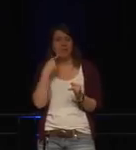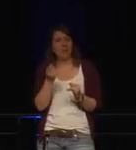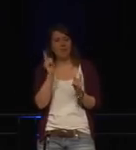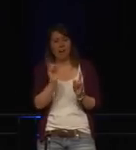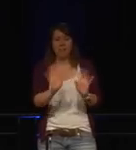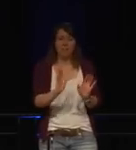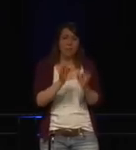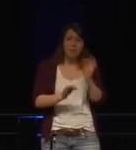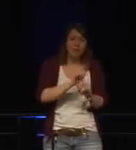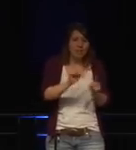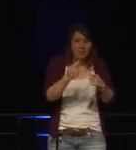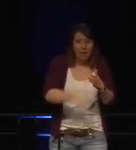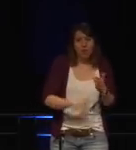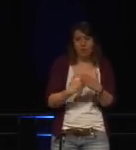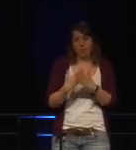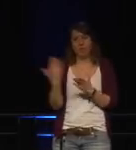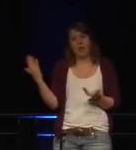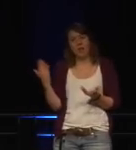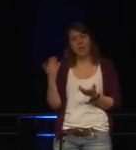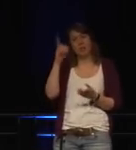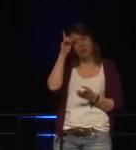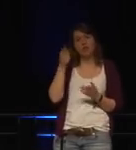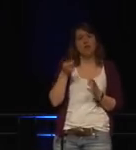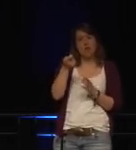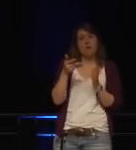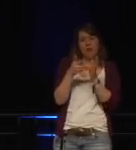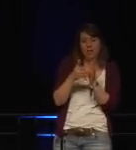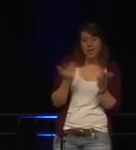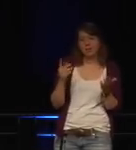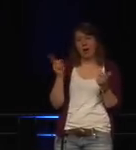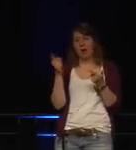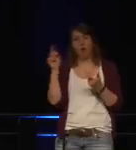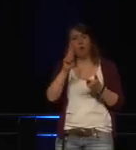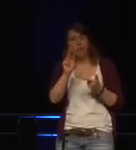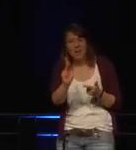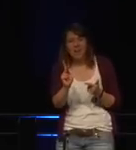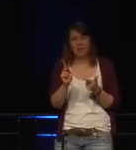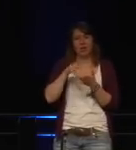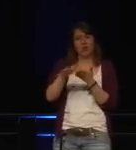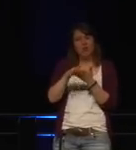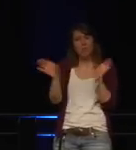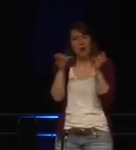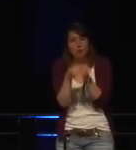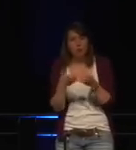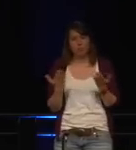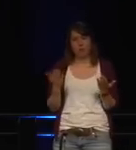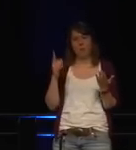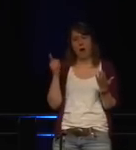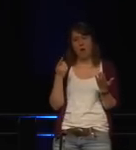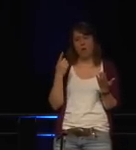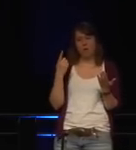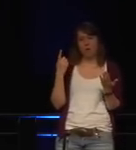Organisationen, die davor warnen. Die britische hat eine Studie gemacht, die Gruppe